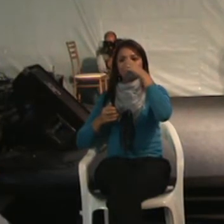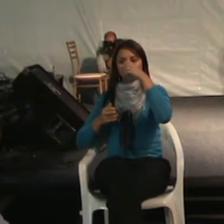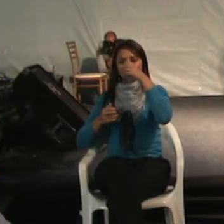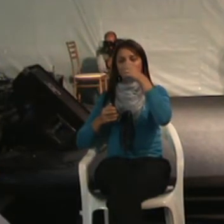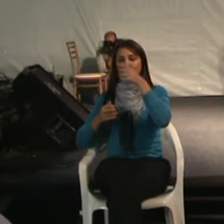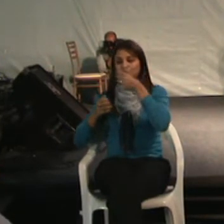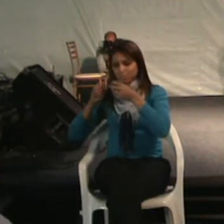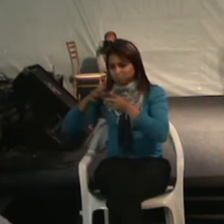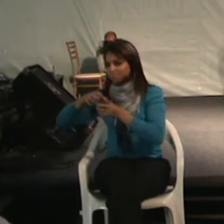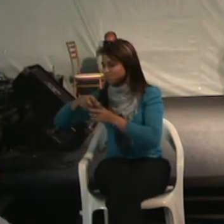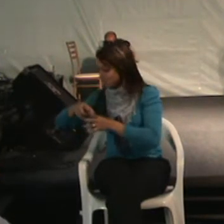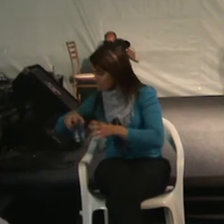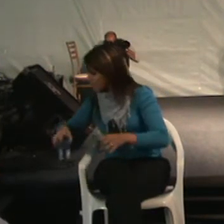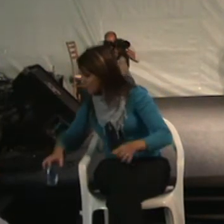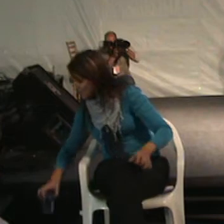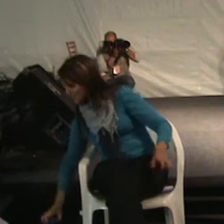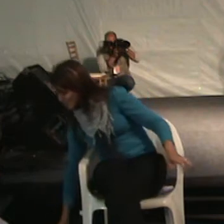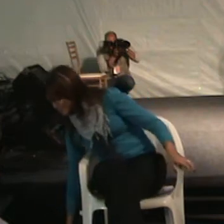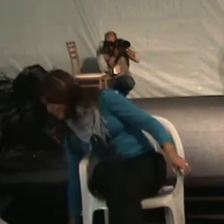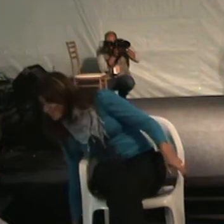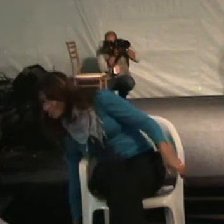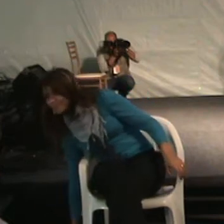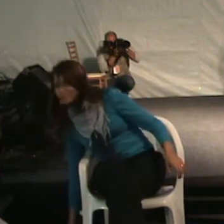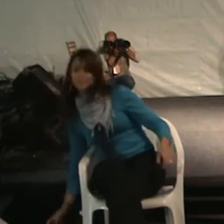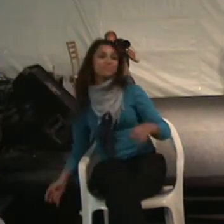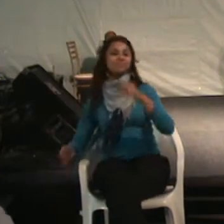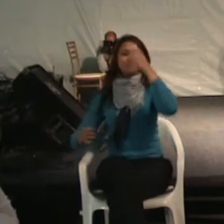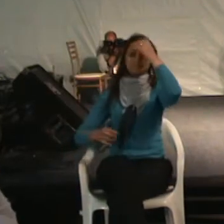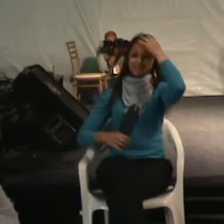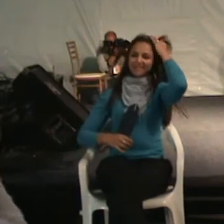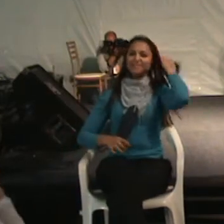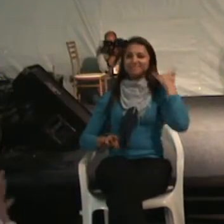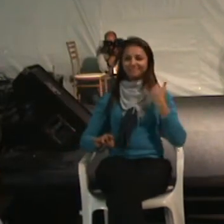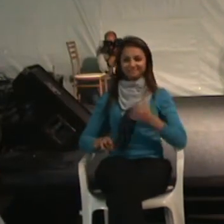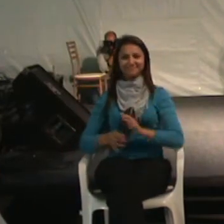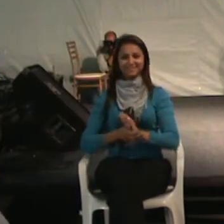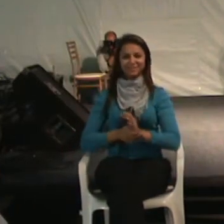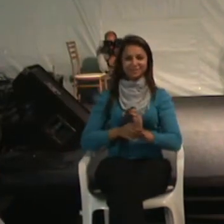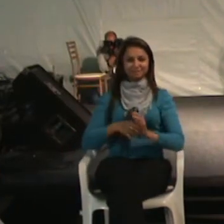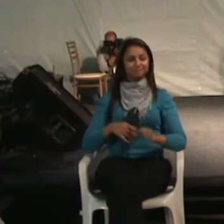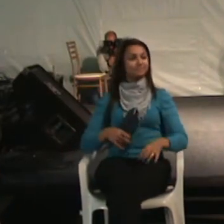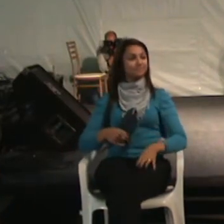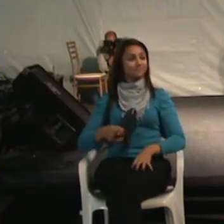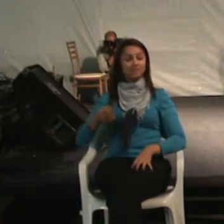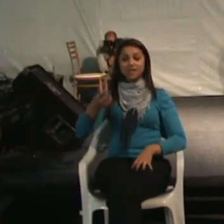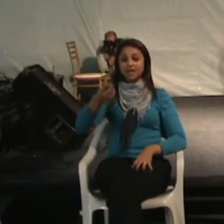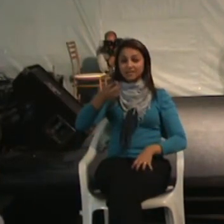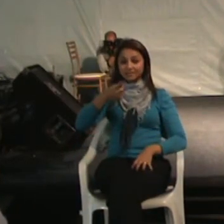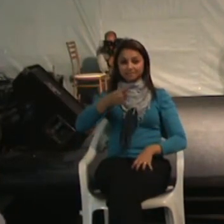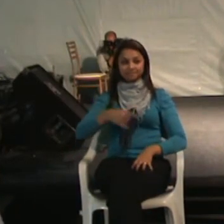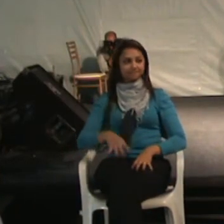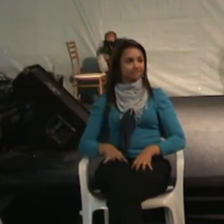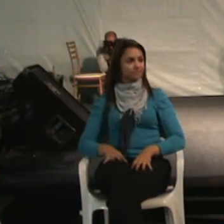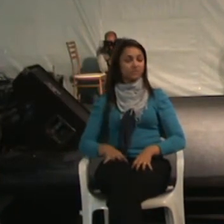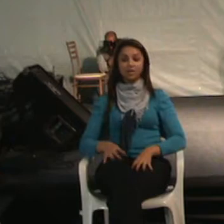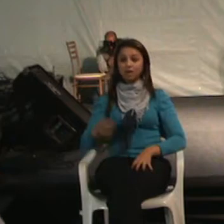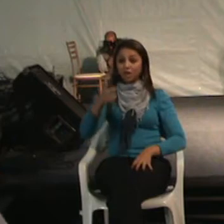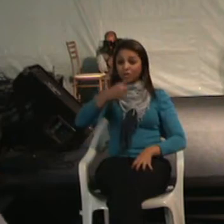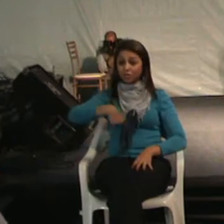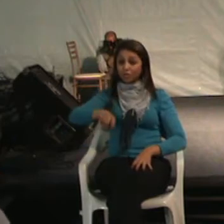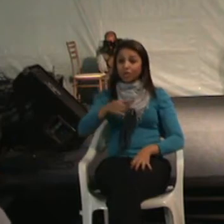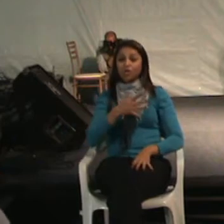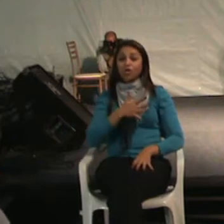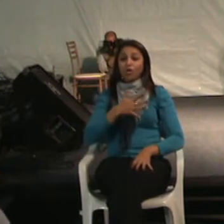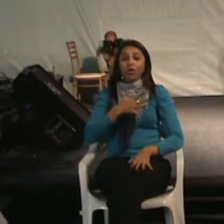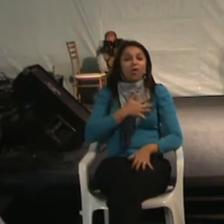a alguma coisa. Todos nós. A família copeliana. Quem é não gosta de pertencer